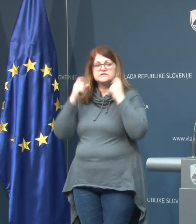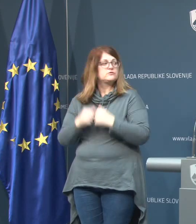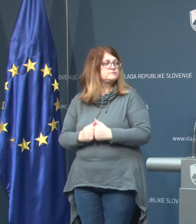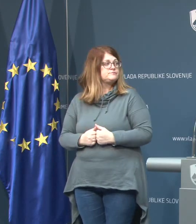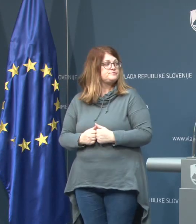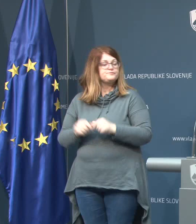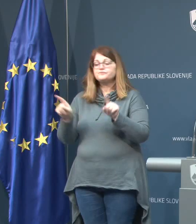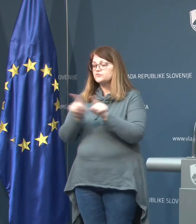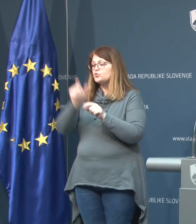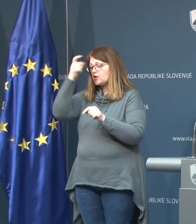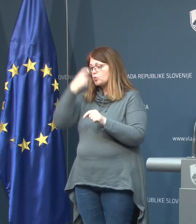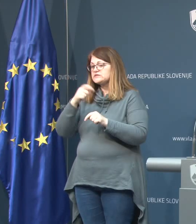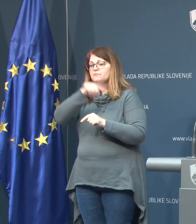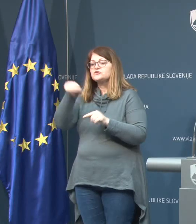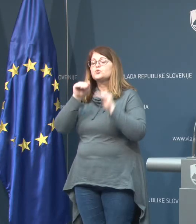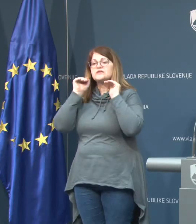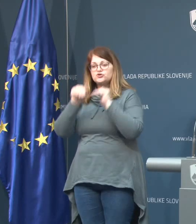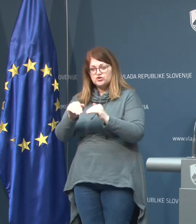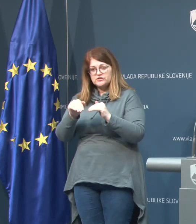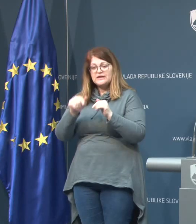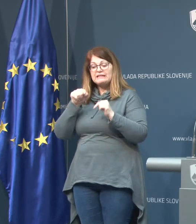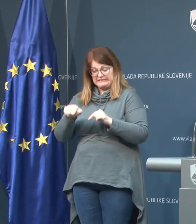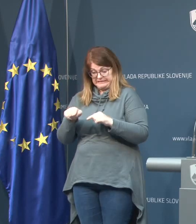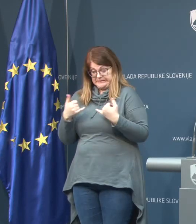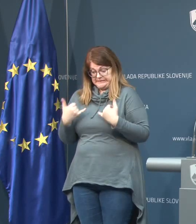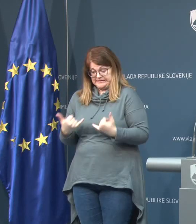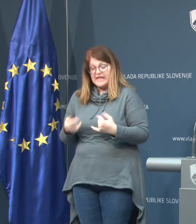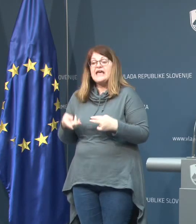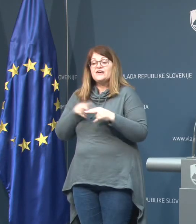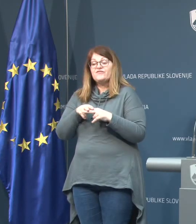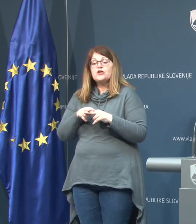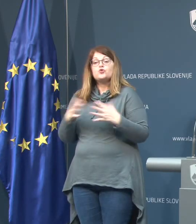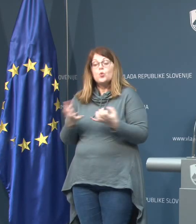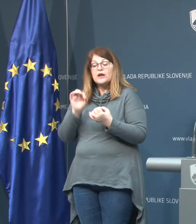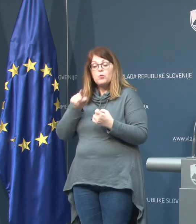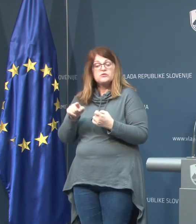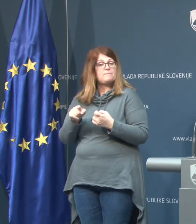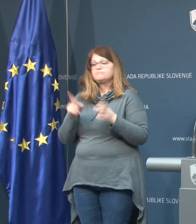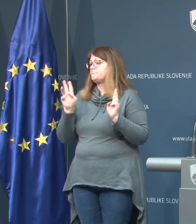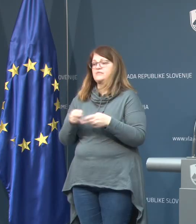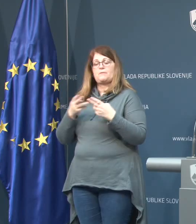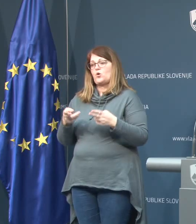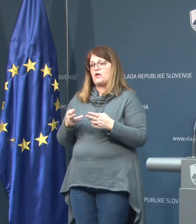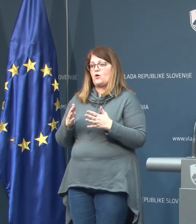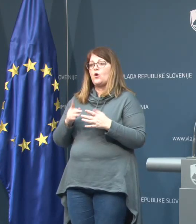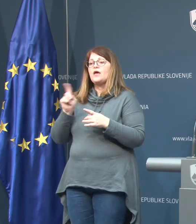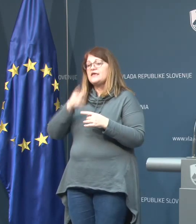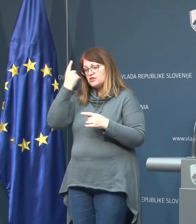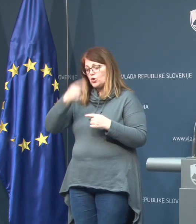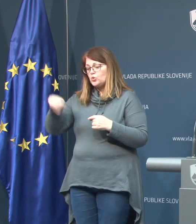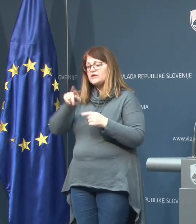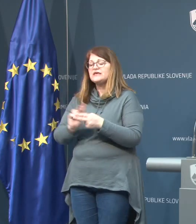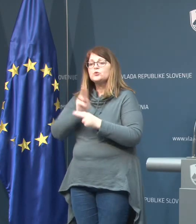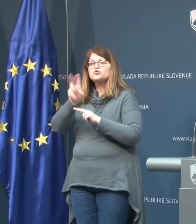tako so osebe zaščitene, tako da ta trenutek več ukrepov, kot so jih že izvedli, mislim, da ne morejo. In da pacienti, ki